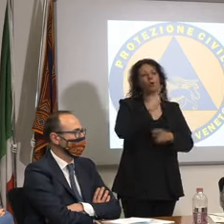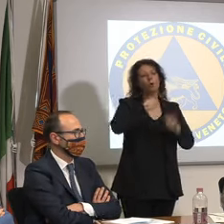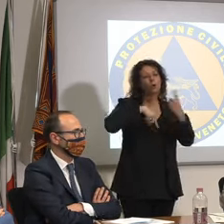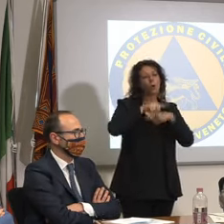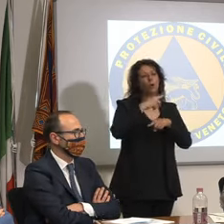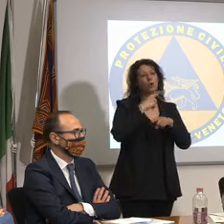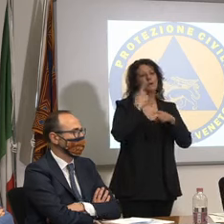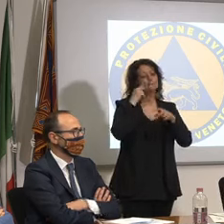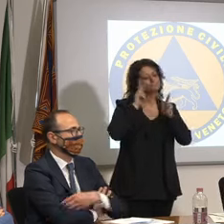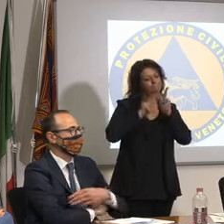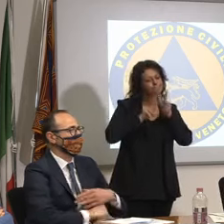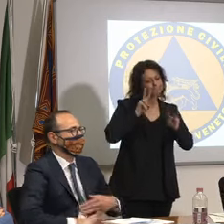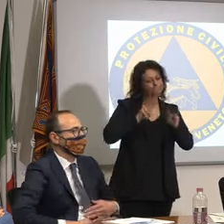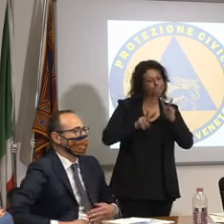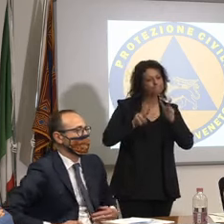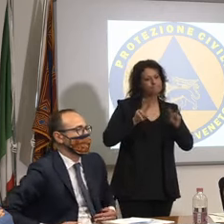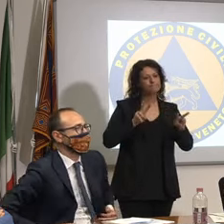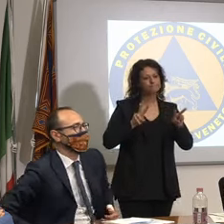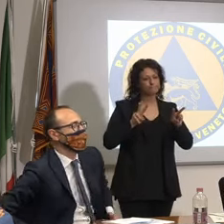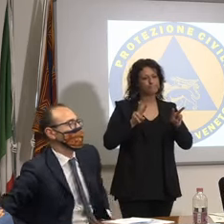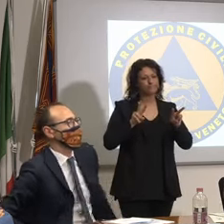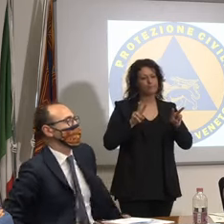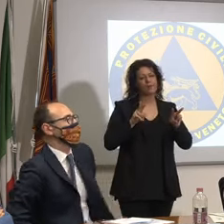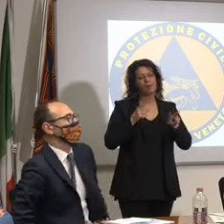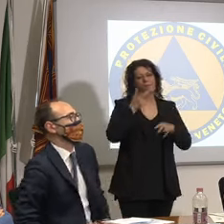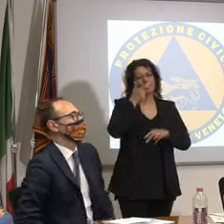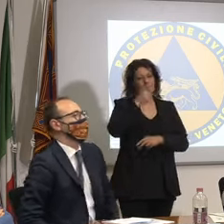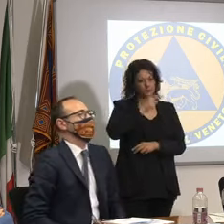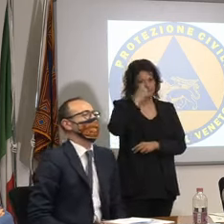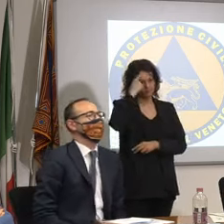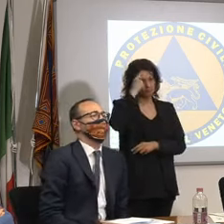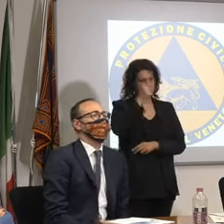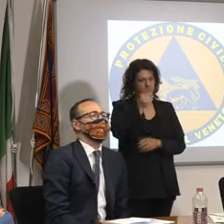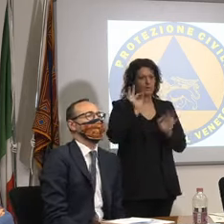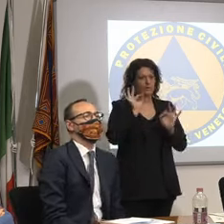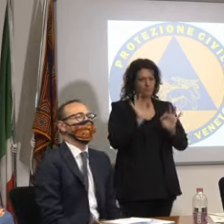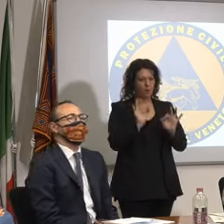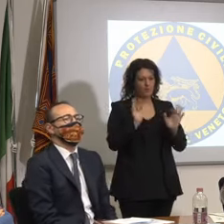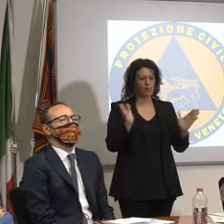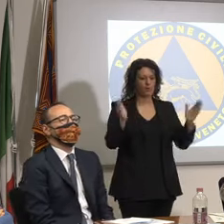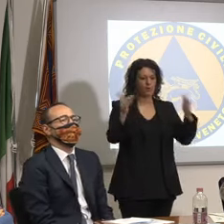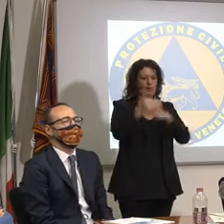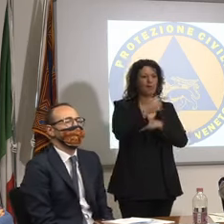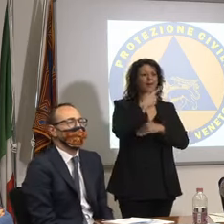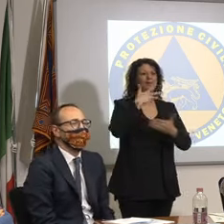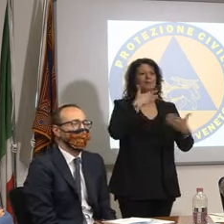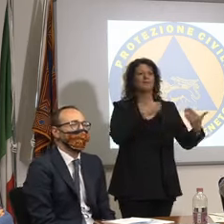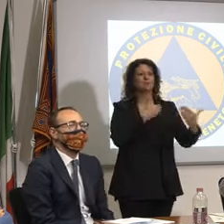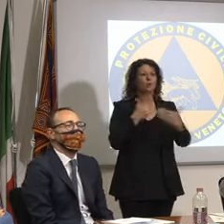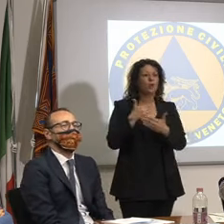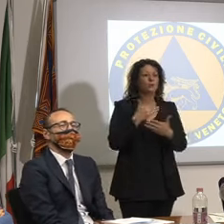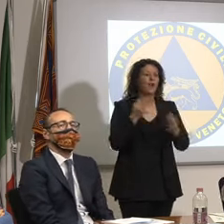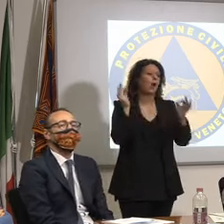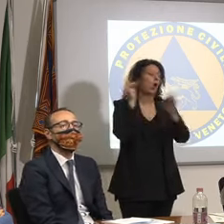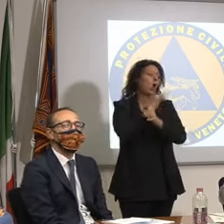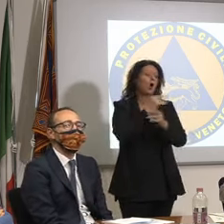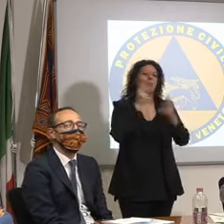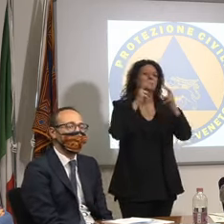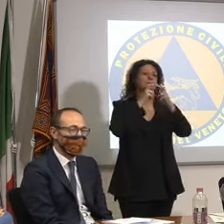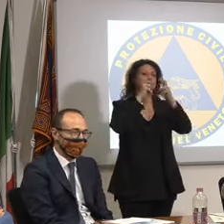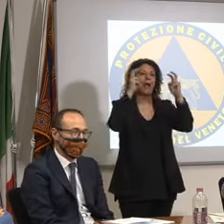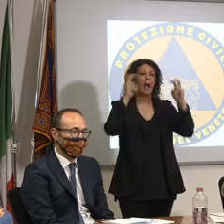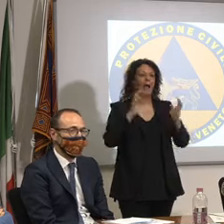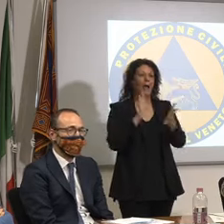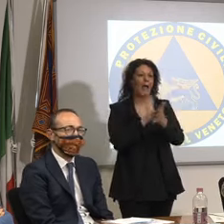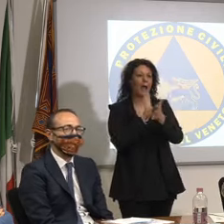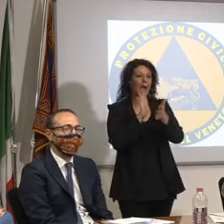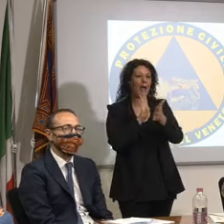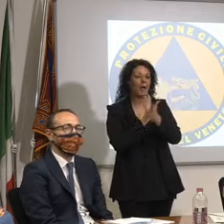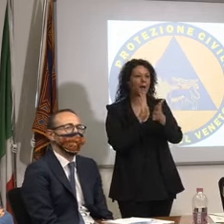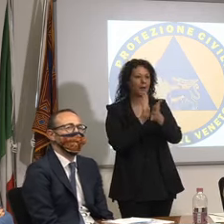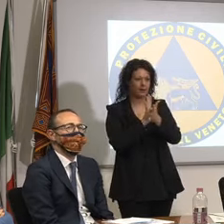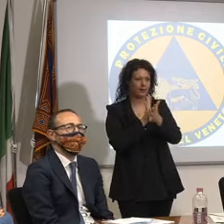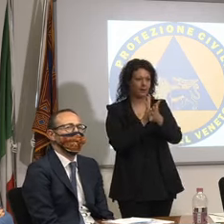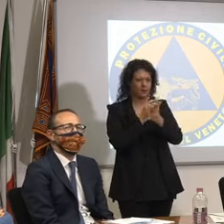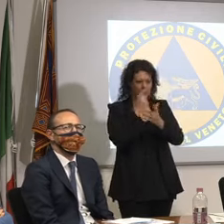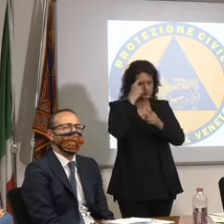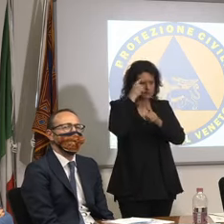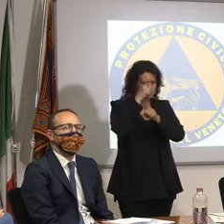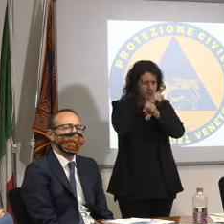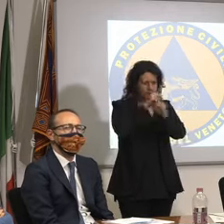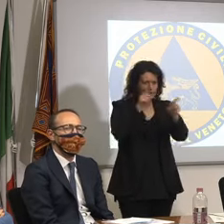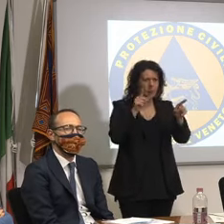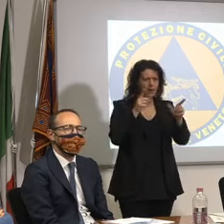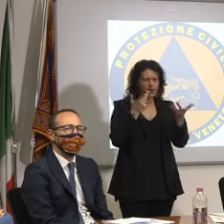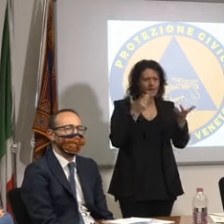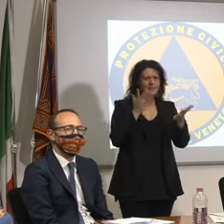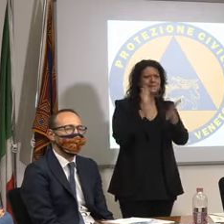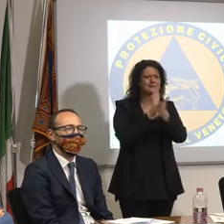condizioni a parte questo comparto produttivo come quello delle sagre e altre attività tutti vien da sorridere no ma dietro le sagre c'è